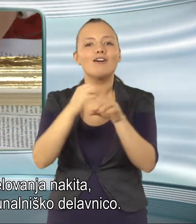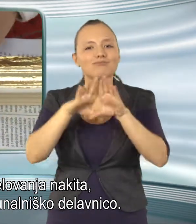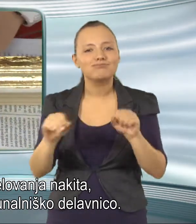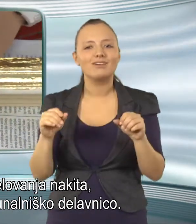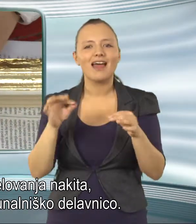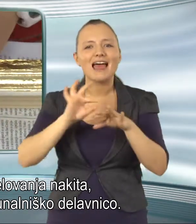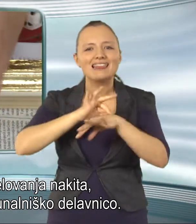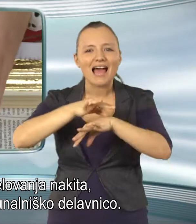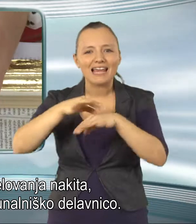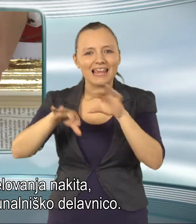delavnico.